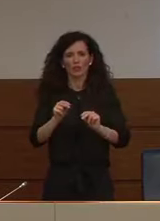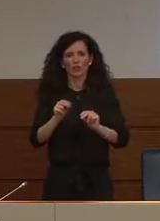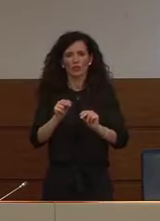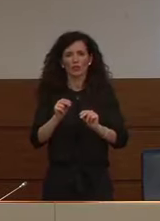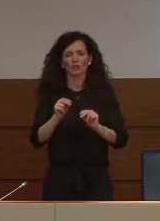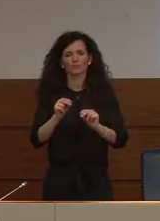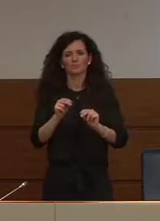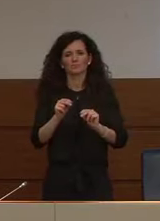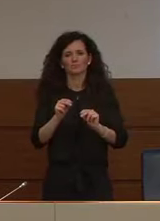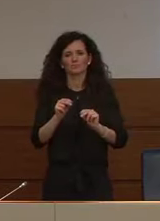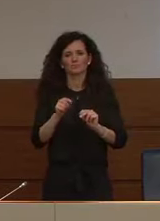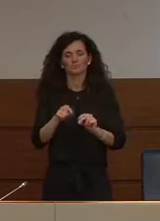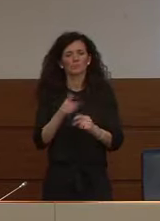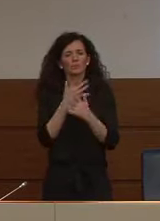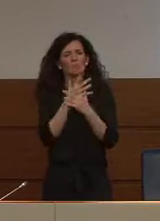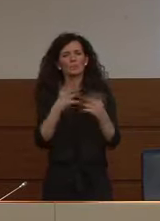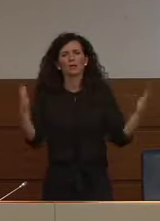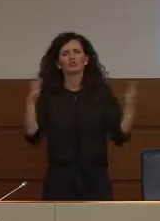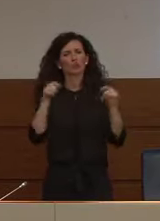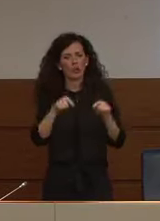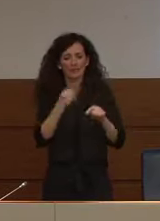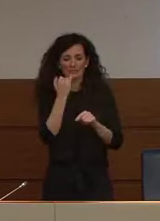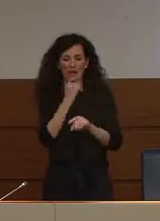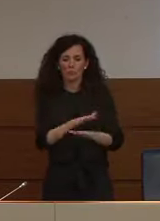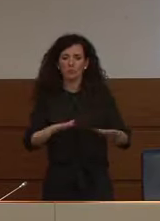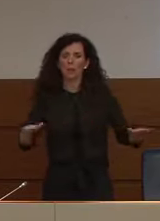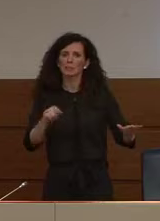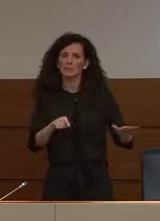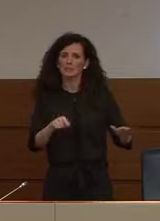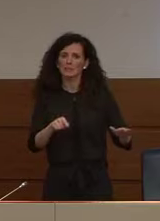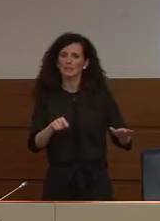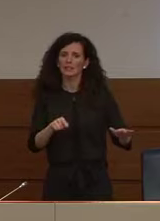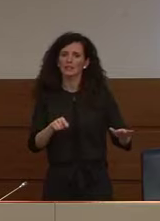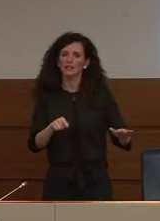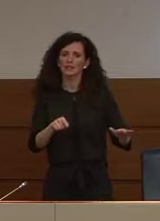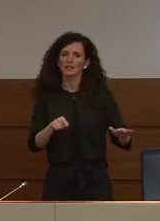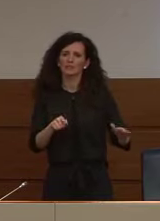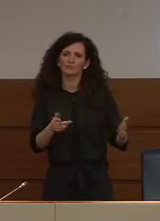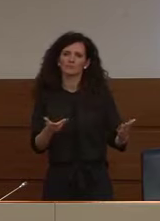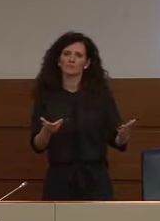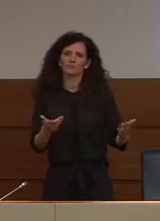stragrande maggioranza di questi bambini sono completamente